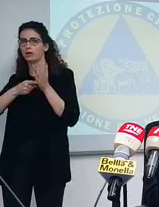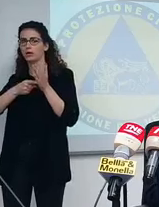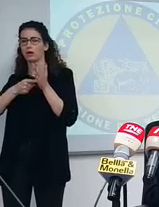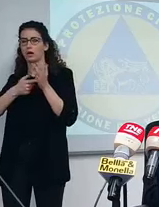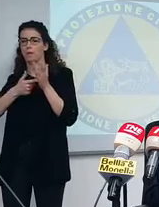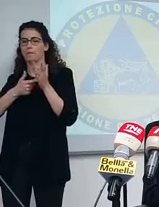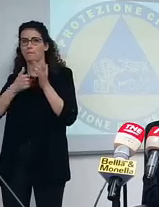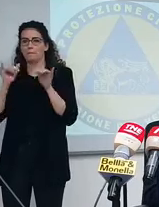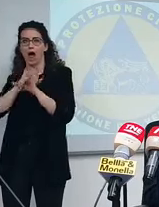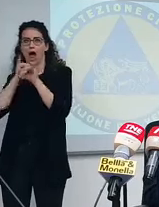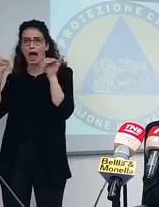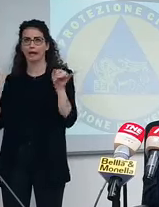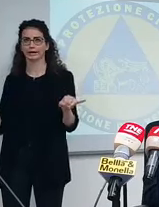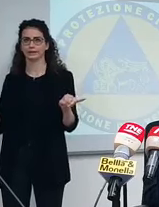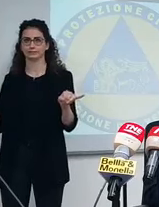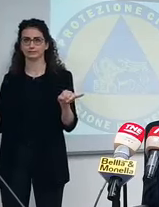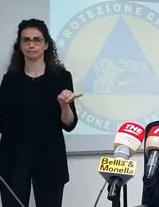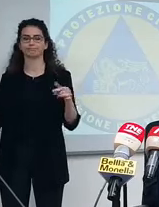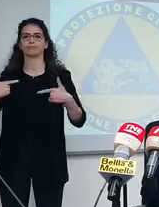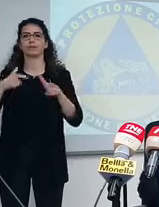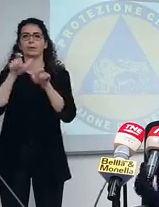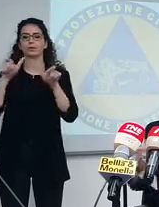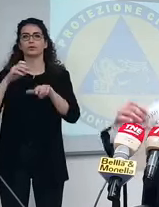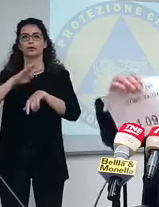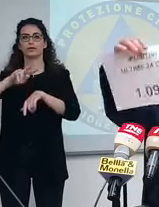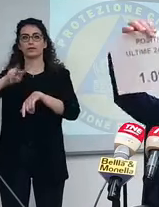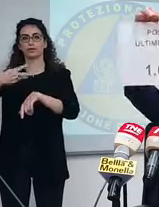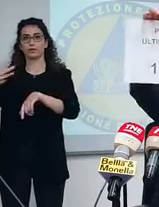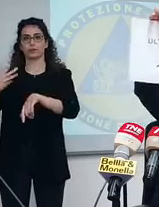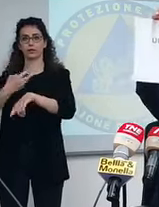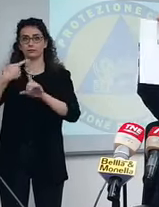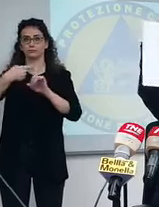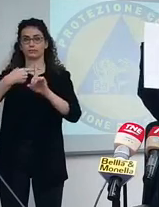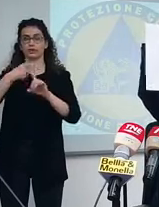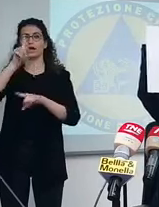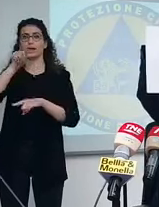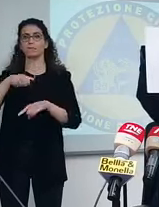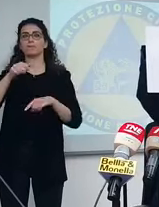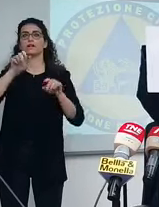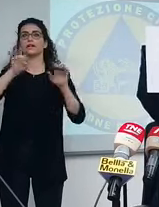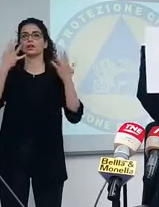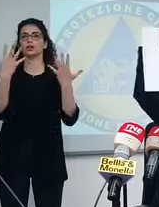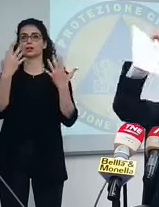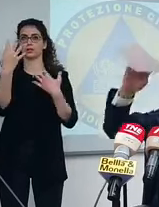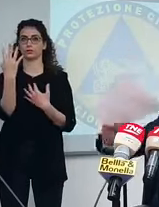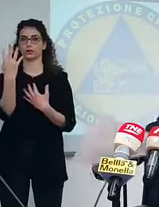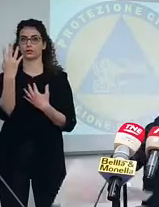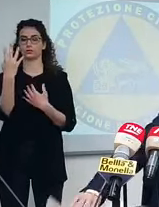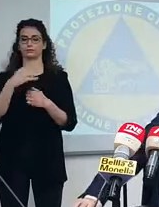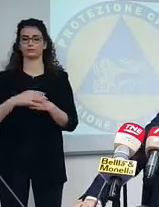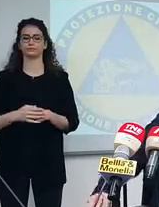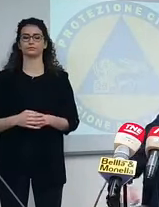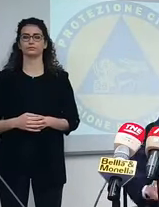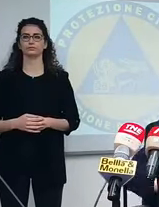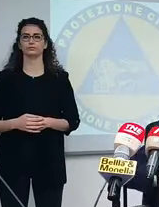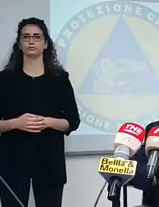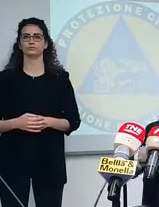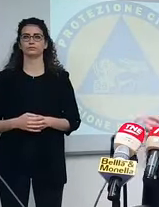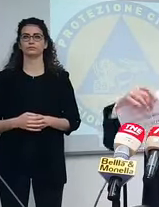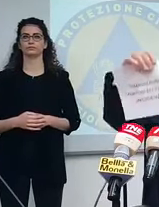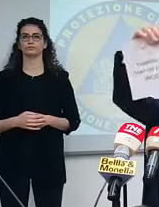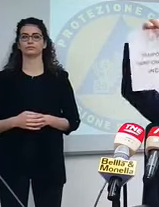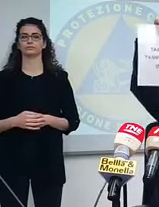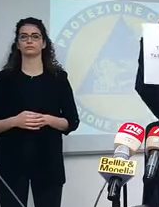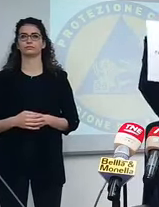tamponi. I positivi nelle ultime 24 ore sono 1.094, che